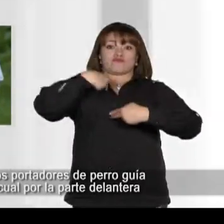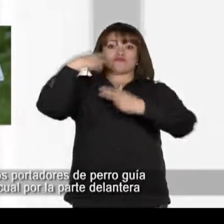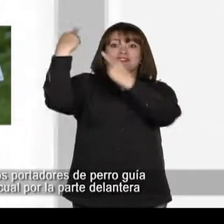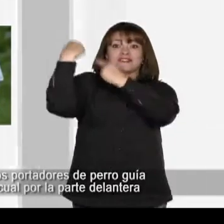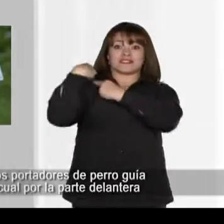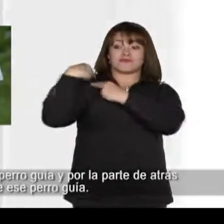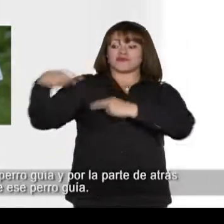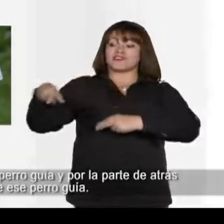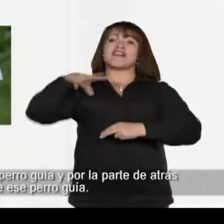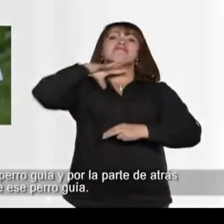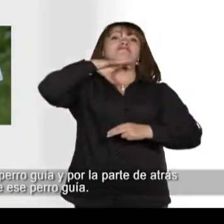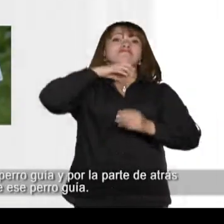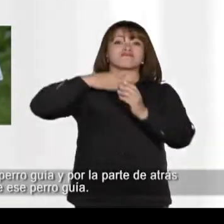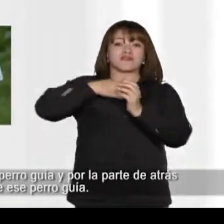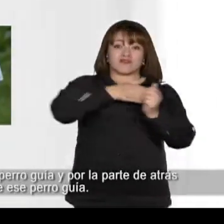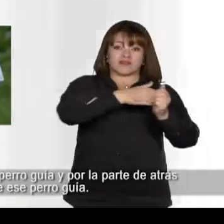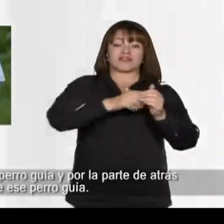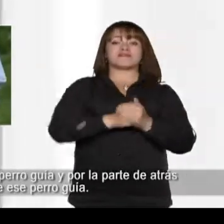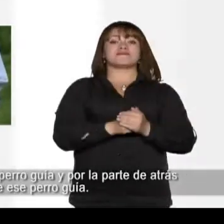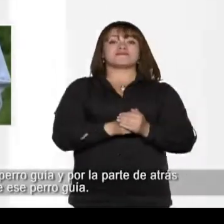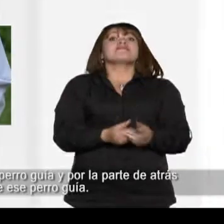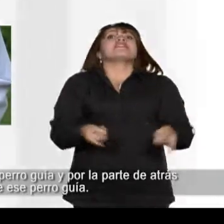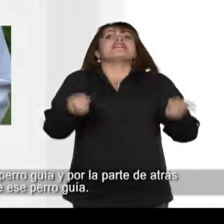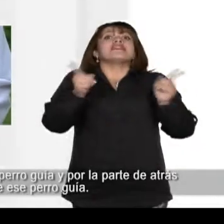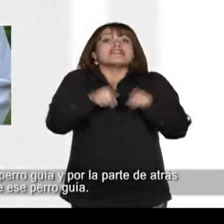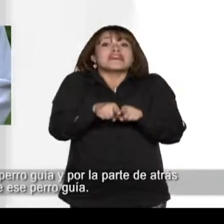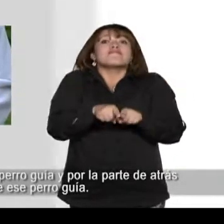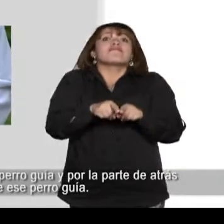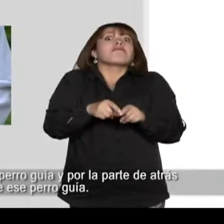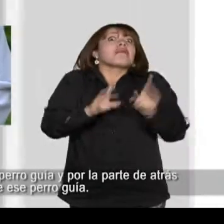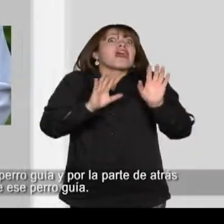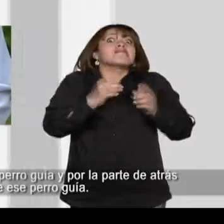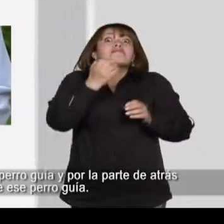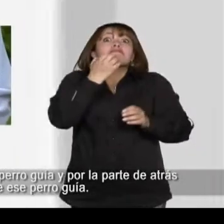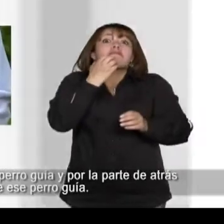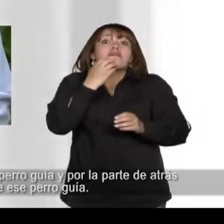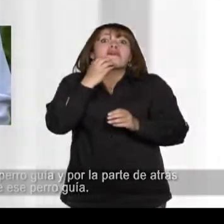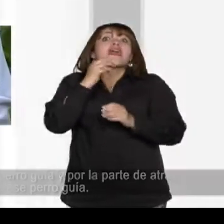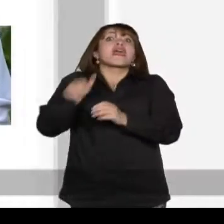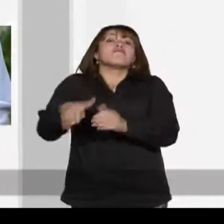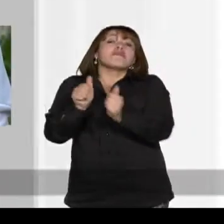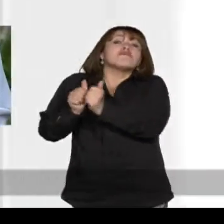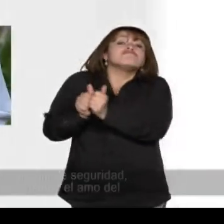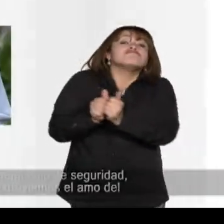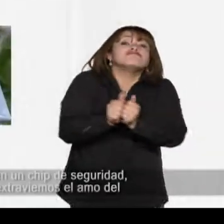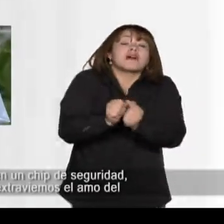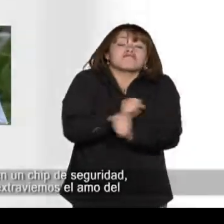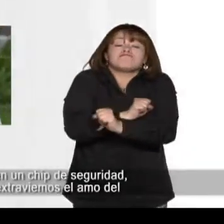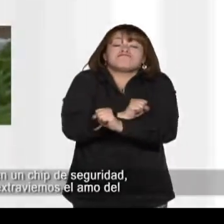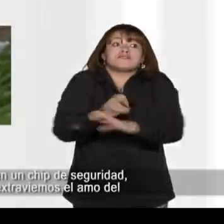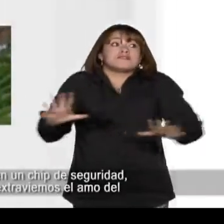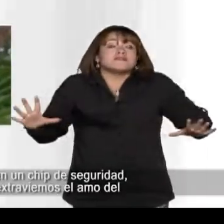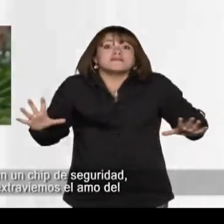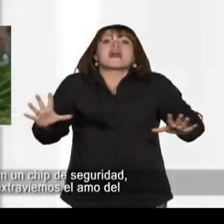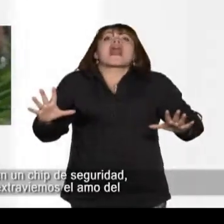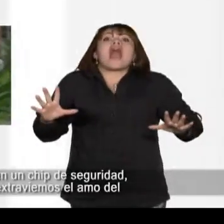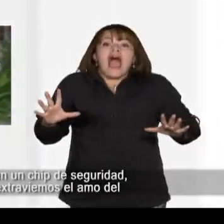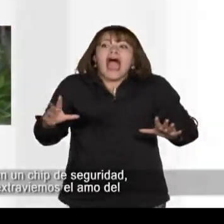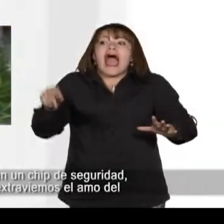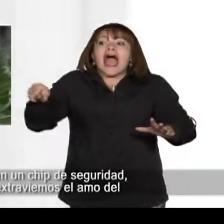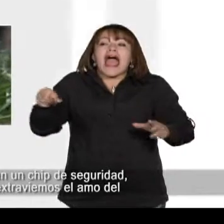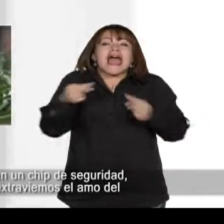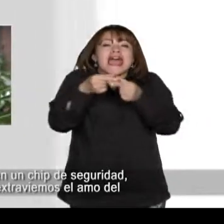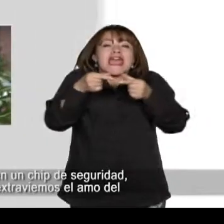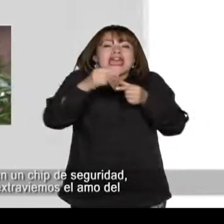está la información sobre el perro guía y por la parte de atrás el usuario de ese perro guía. También ellos tienen un chip de